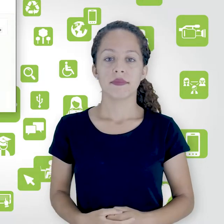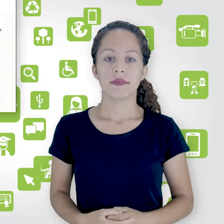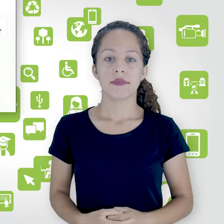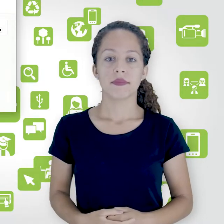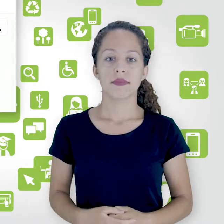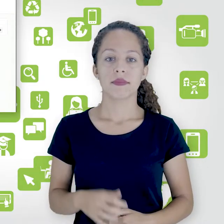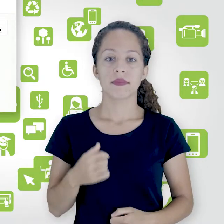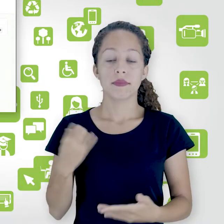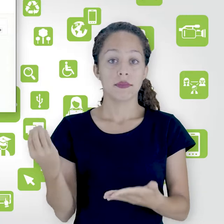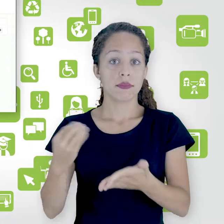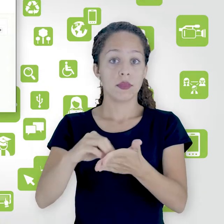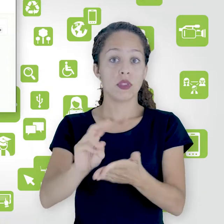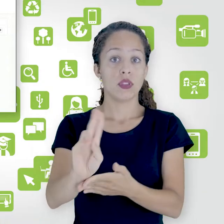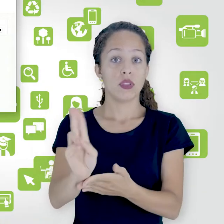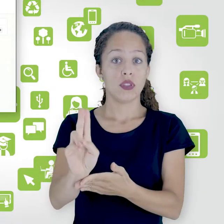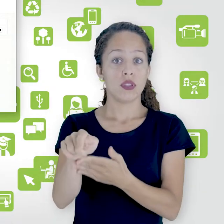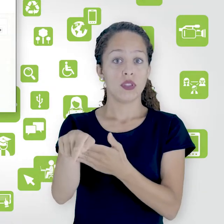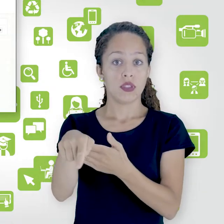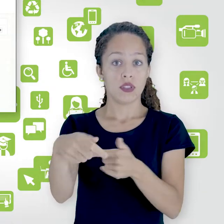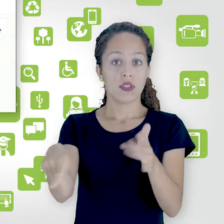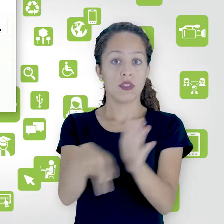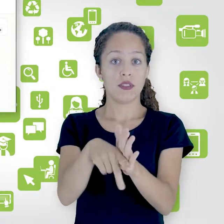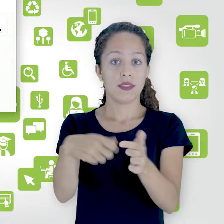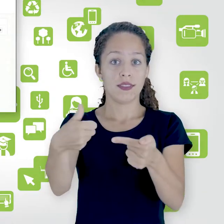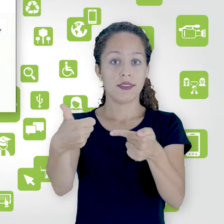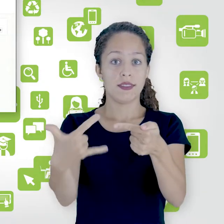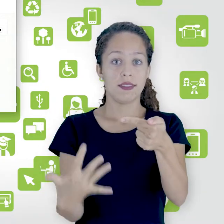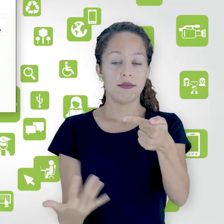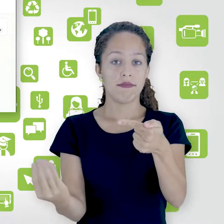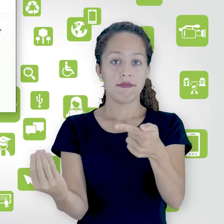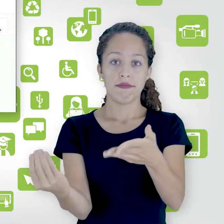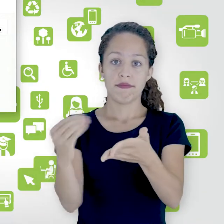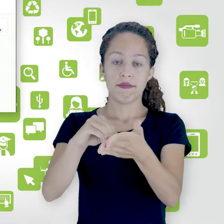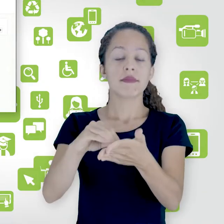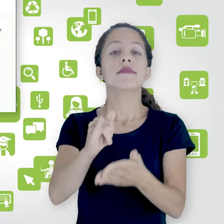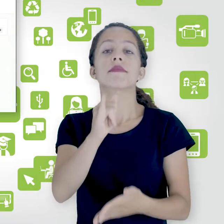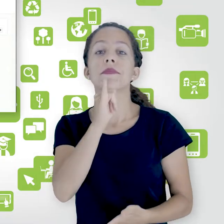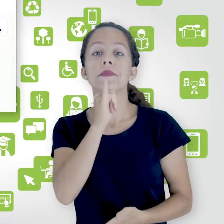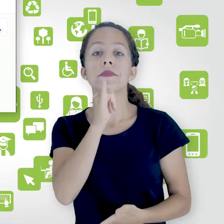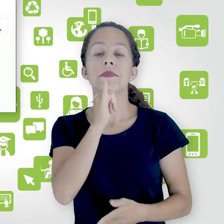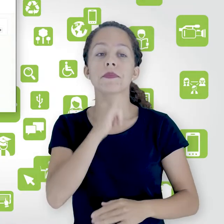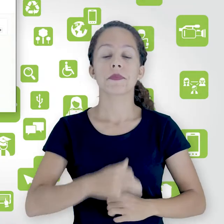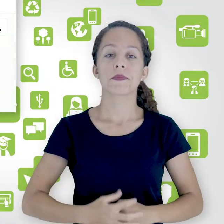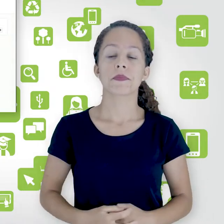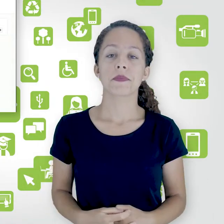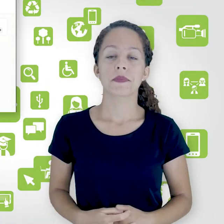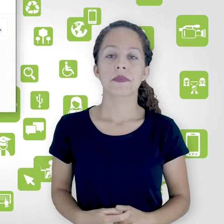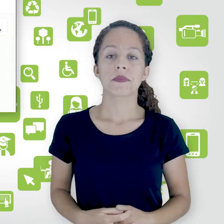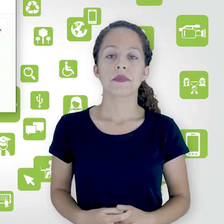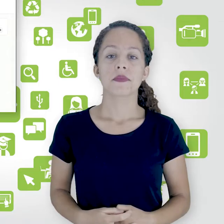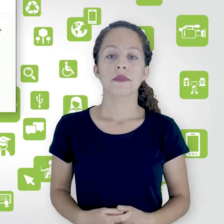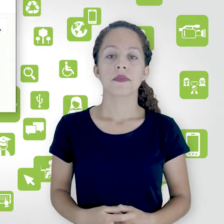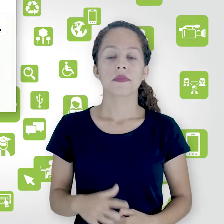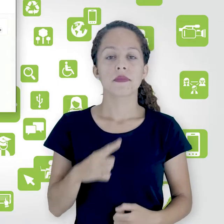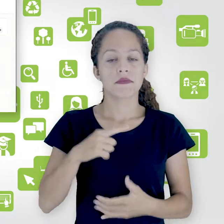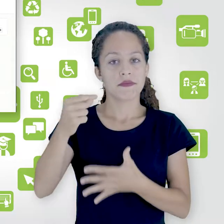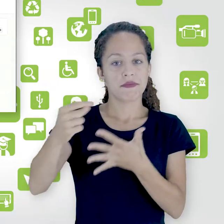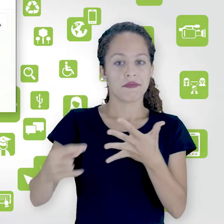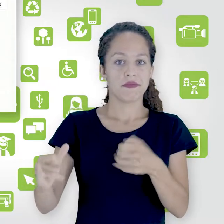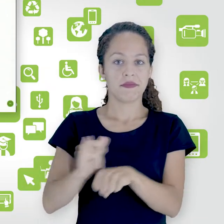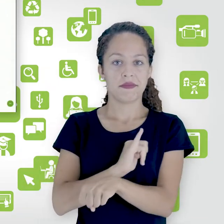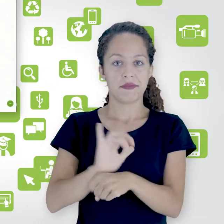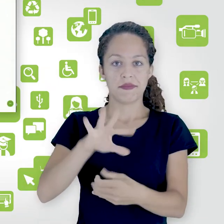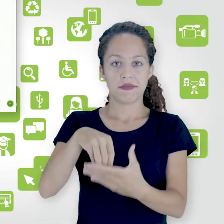Vou dar um nome para esse glossário. Então, por exemplo, recursos do Moodle.